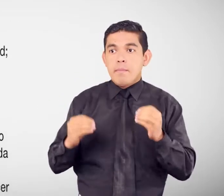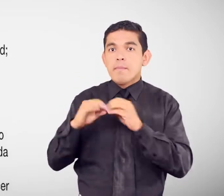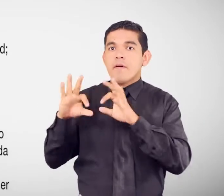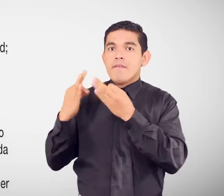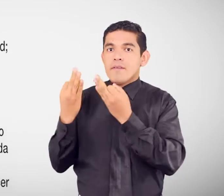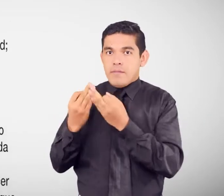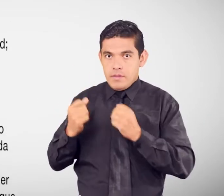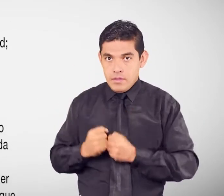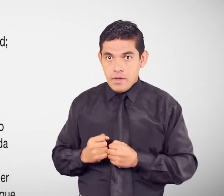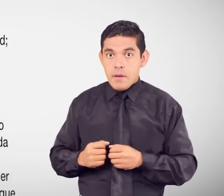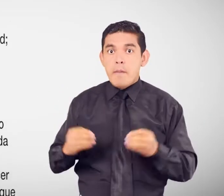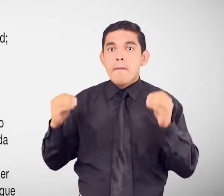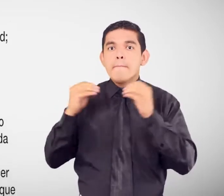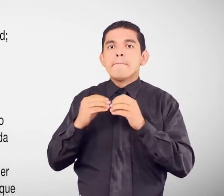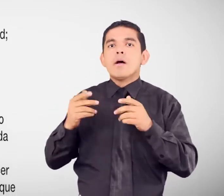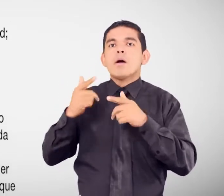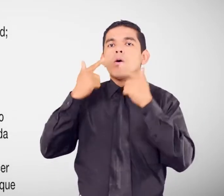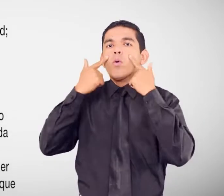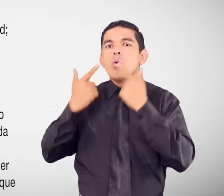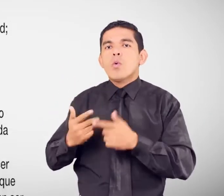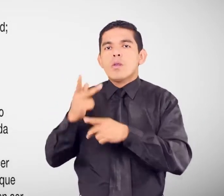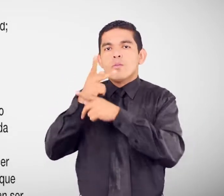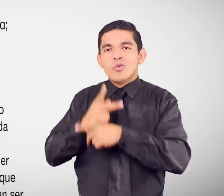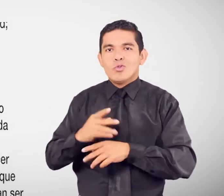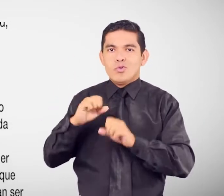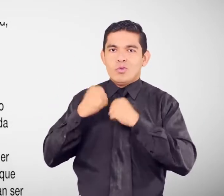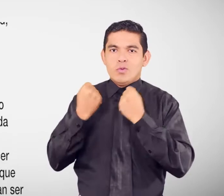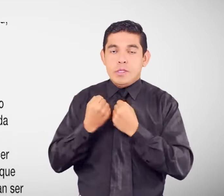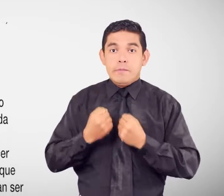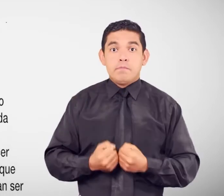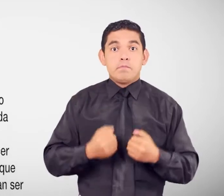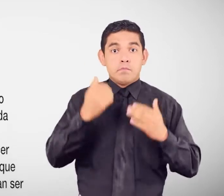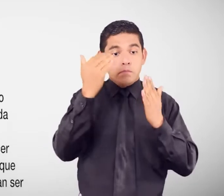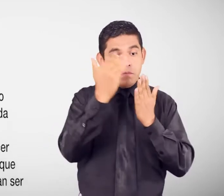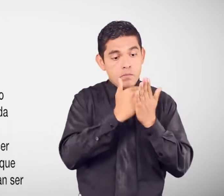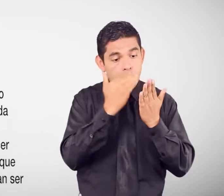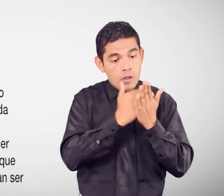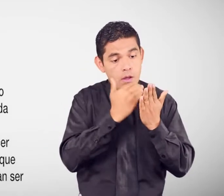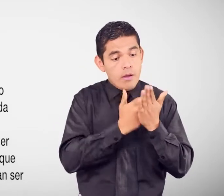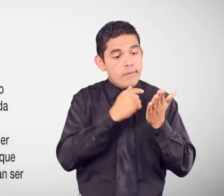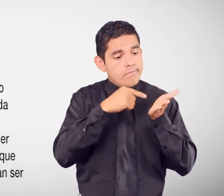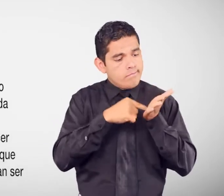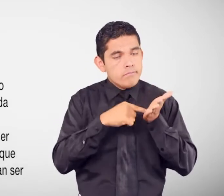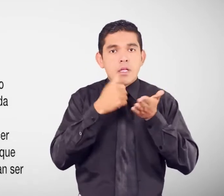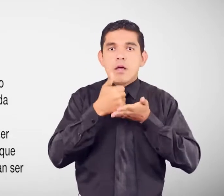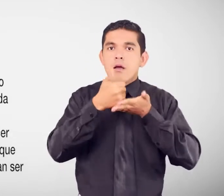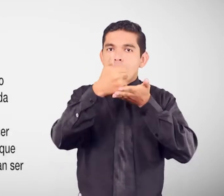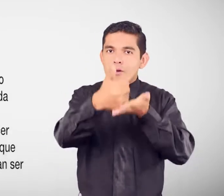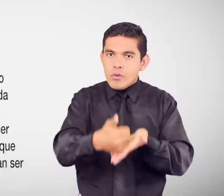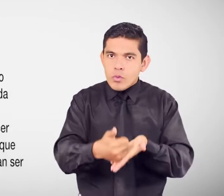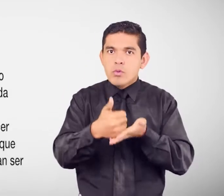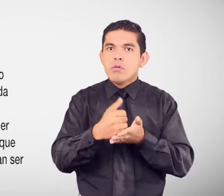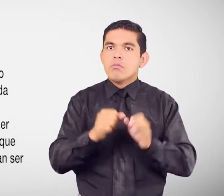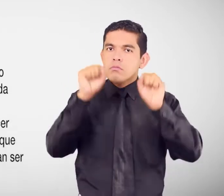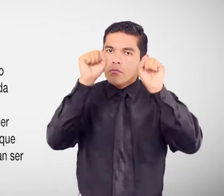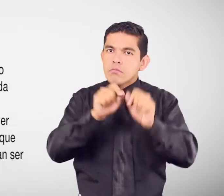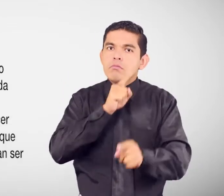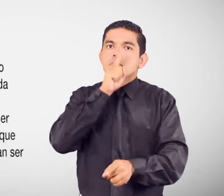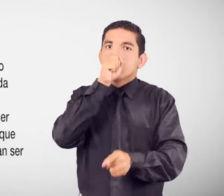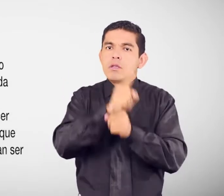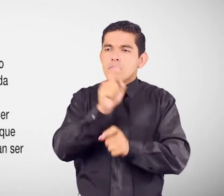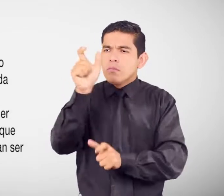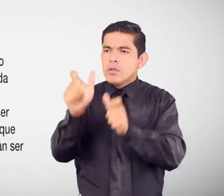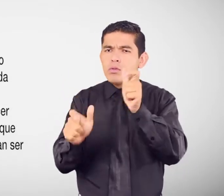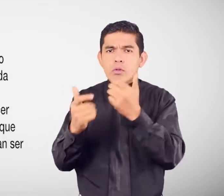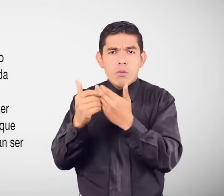y protección social. Estas rutas constituyen un mecanismo para generar la posibilidad real de toda